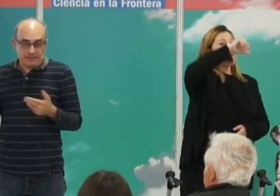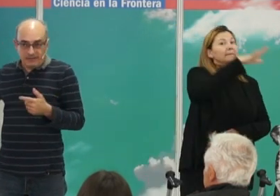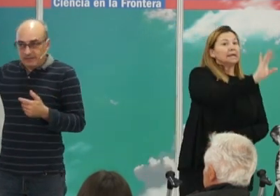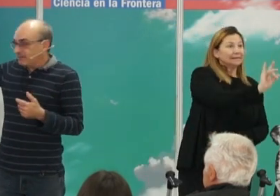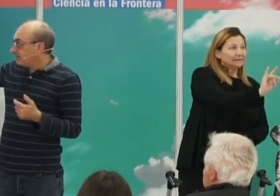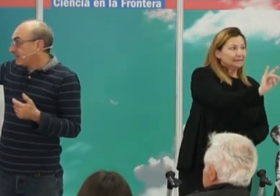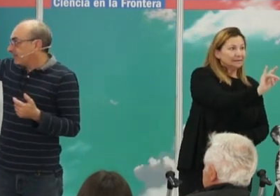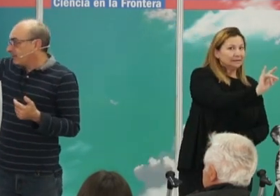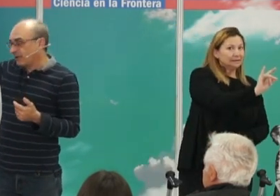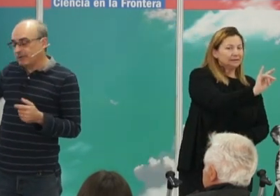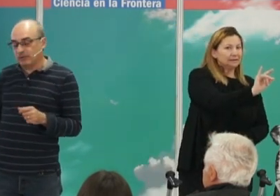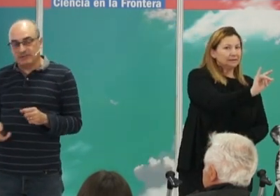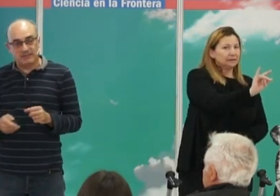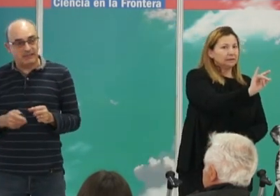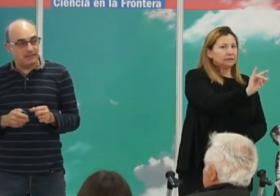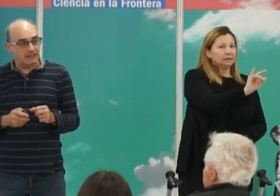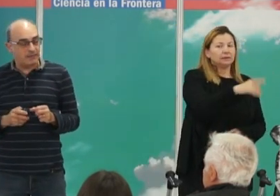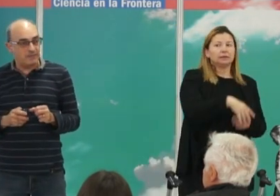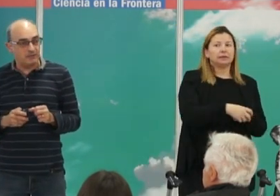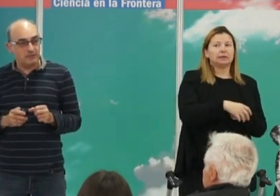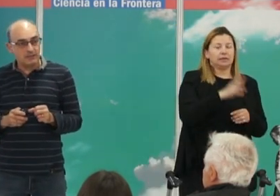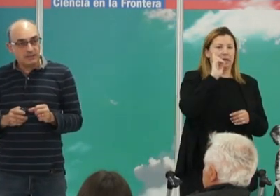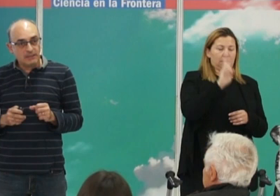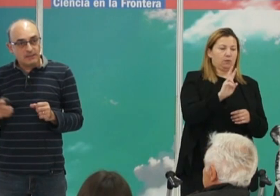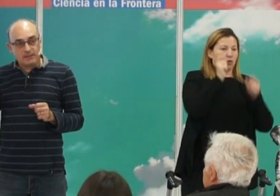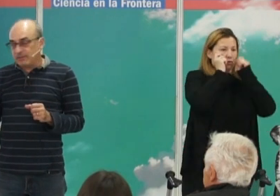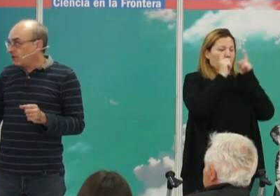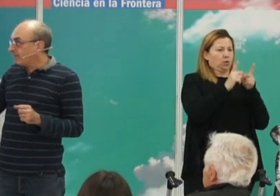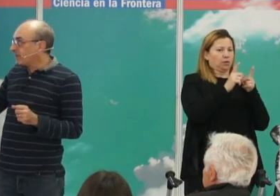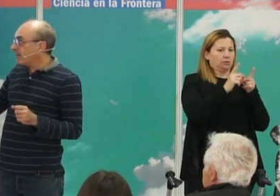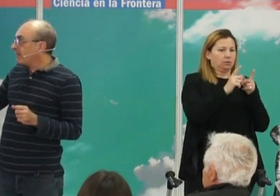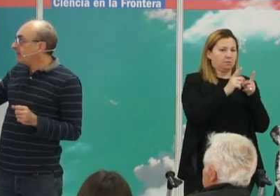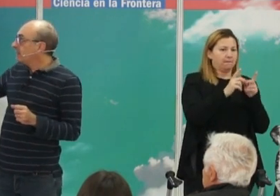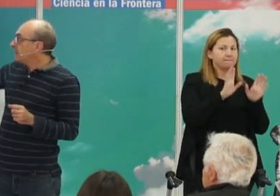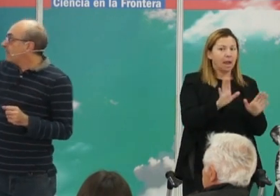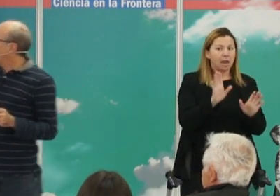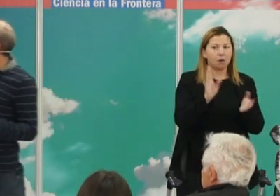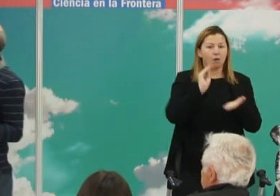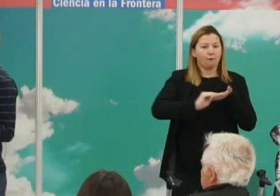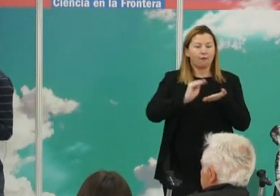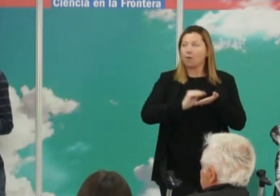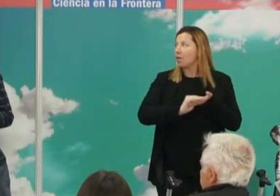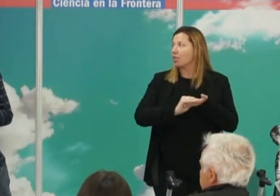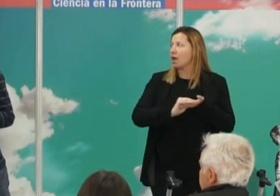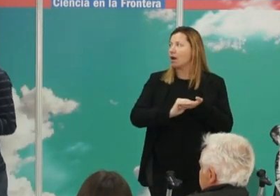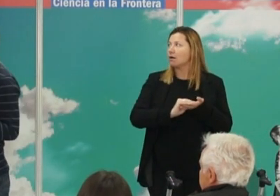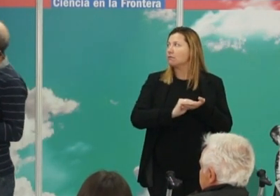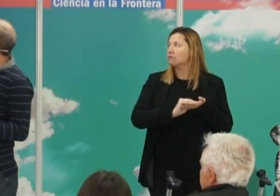descendientes, de progenitores en el yacimiento, pero con frecuencia hay mujeres,